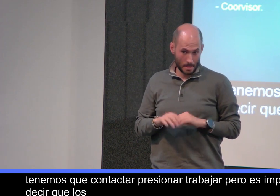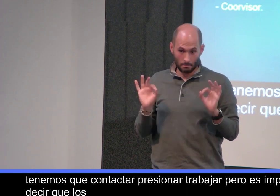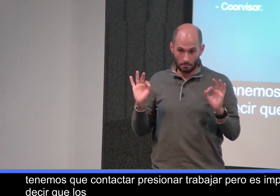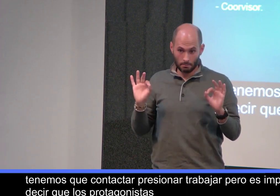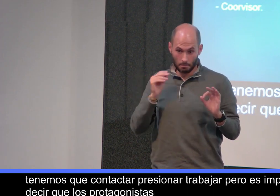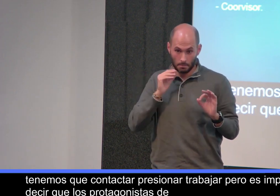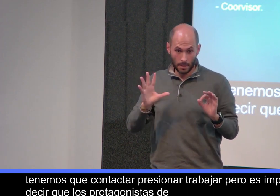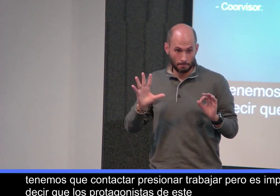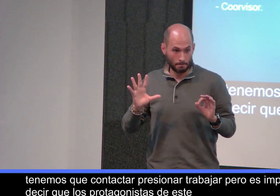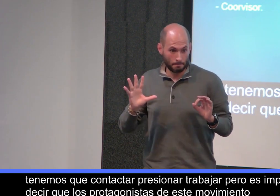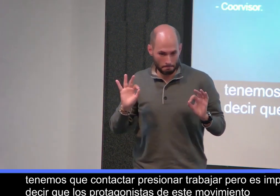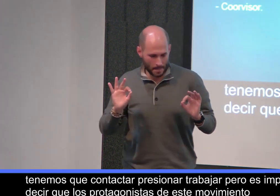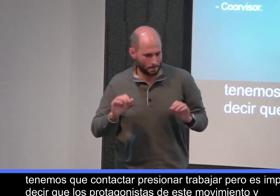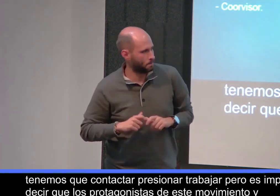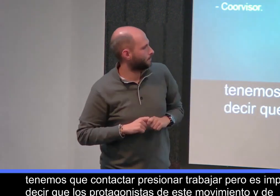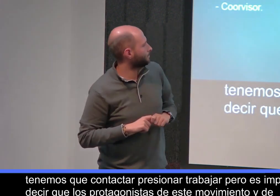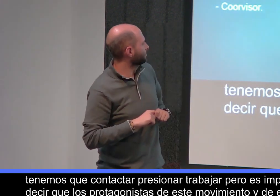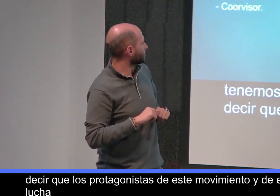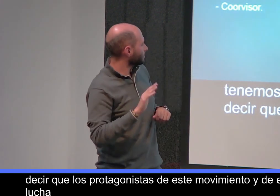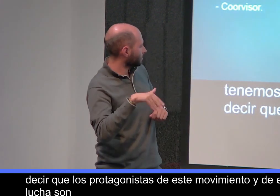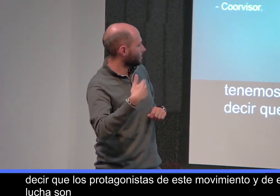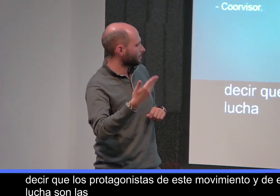movimiento y de esta lucha son las personas sordas.